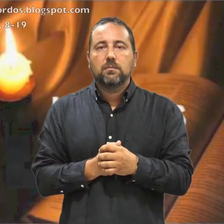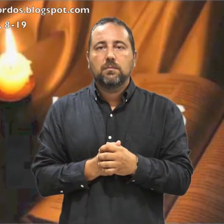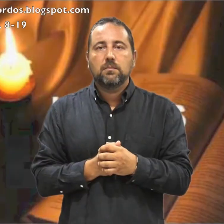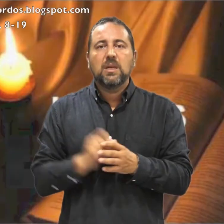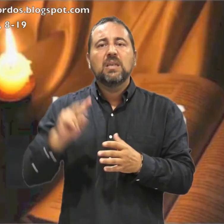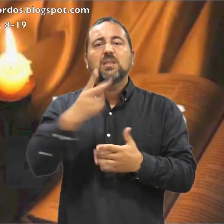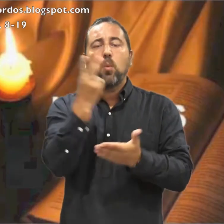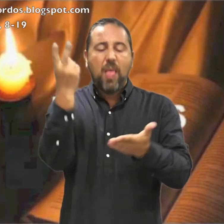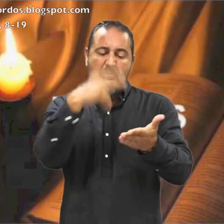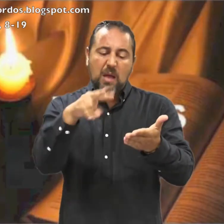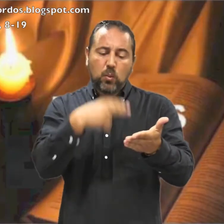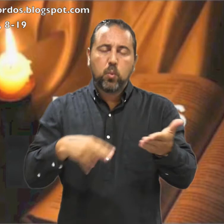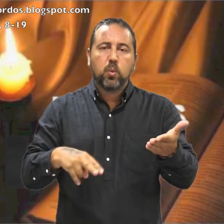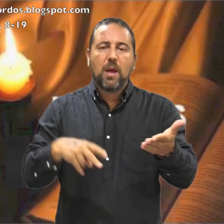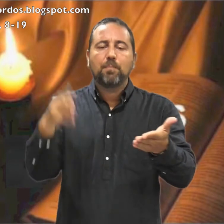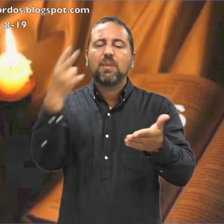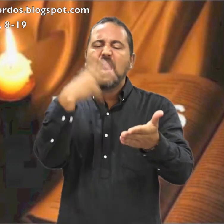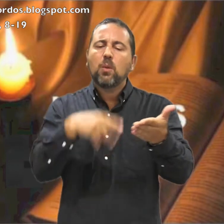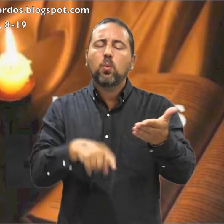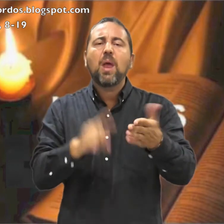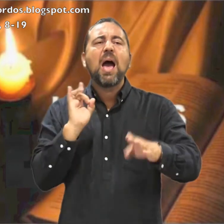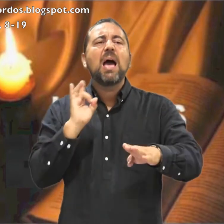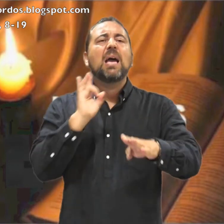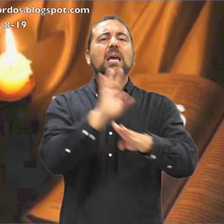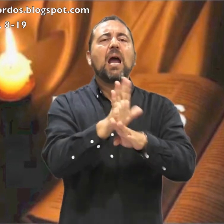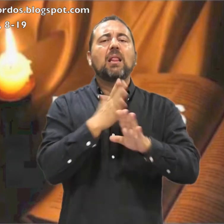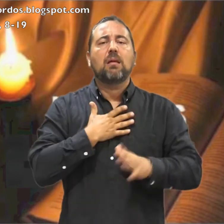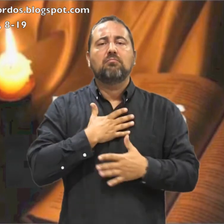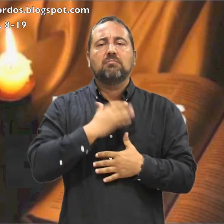Segunda lectura Lectura de la carta A los hebreos